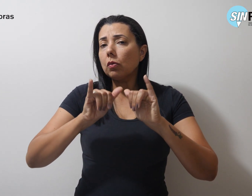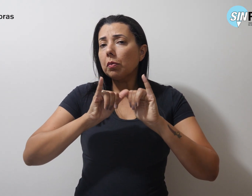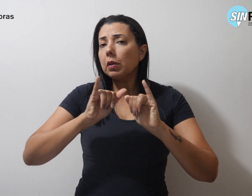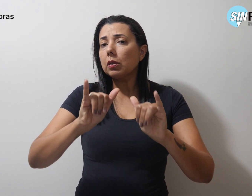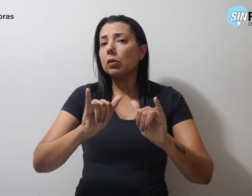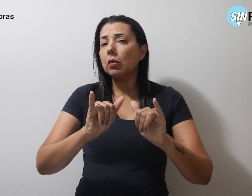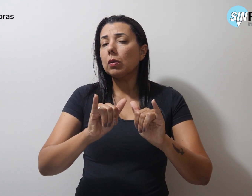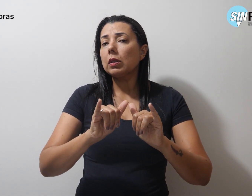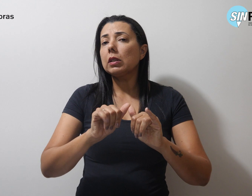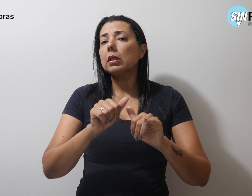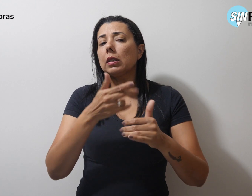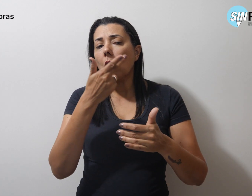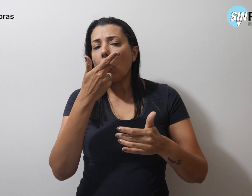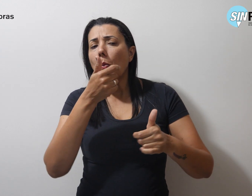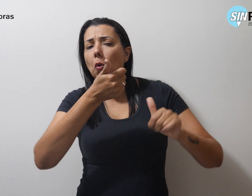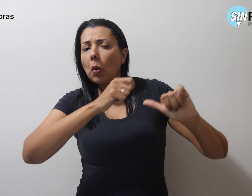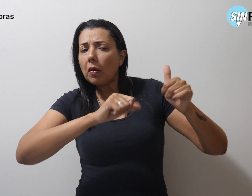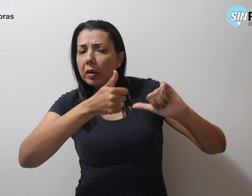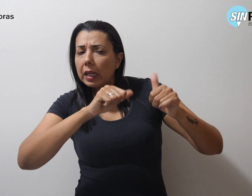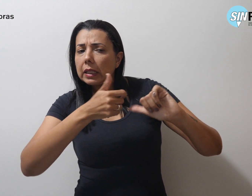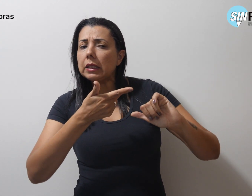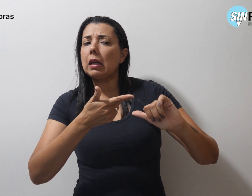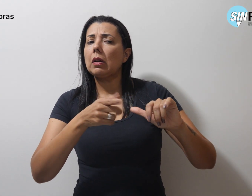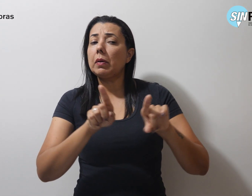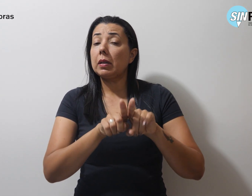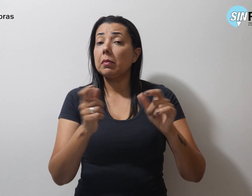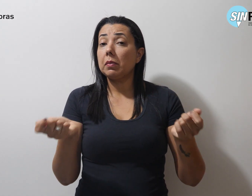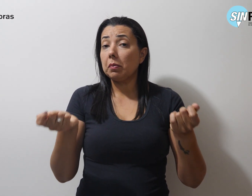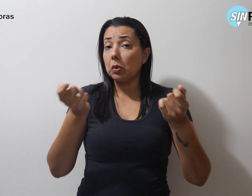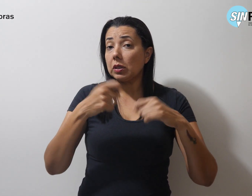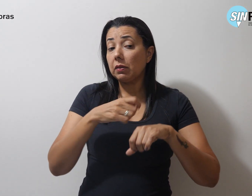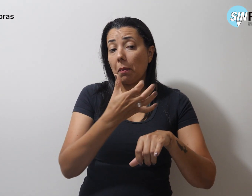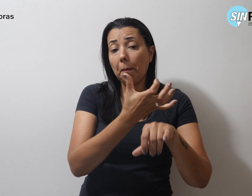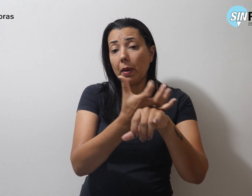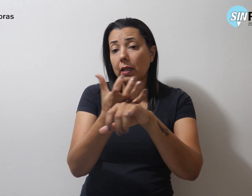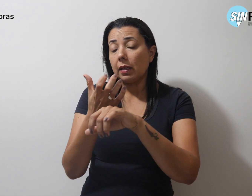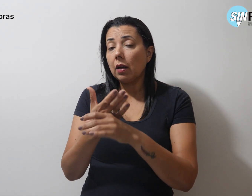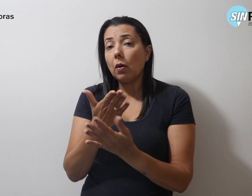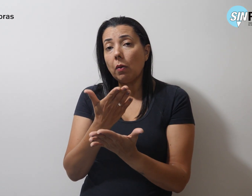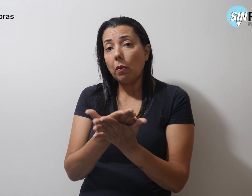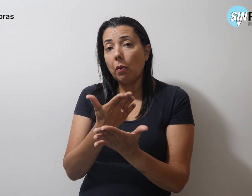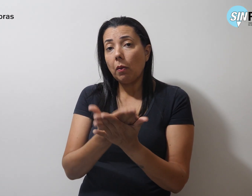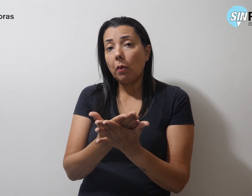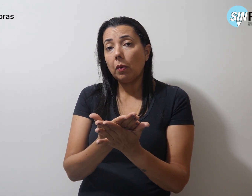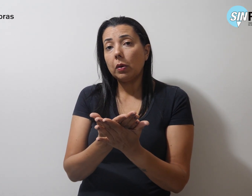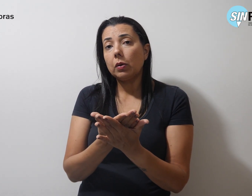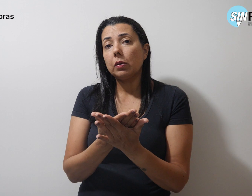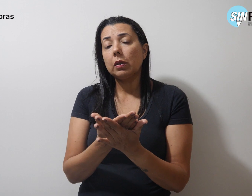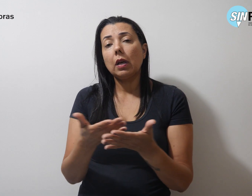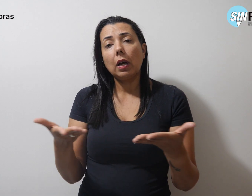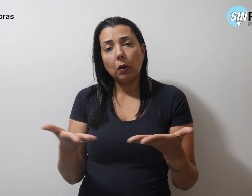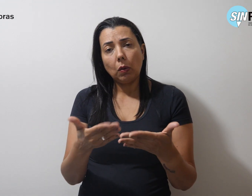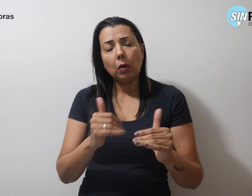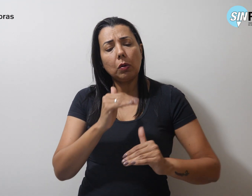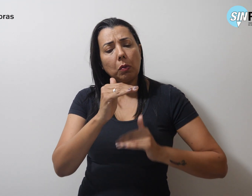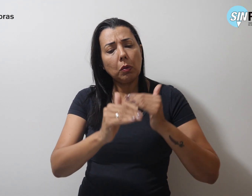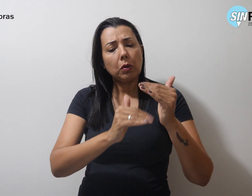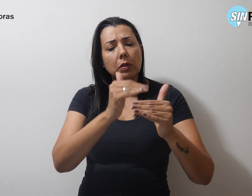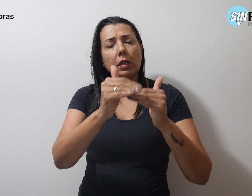as bancas de avaliação e os possíveis materiais de estudo. O atual processo de concessão de